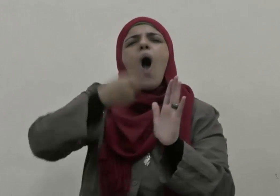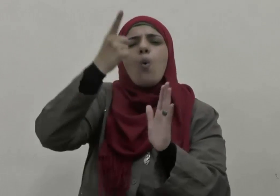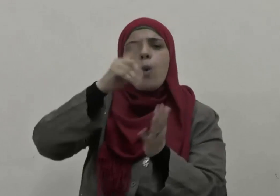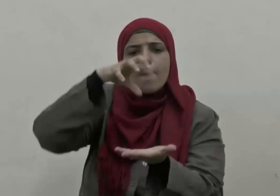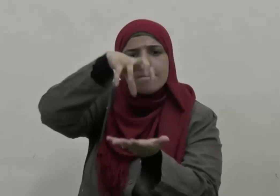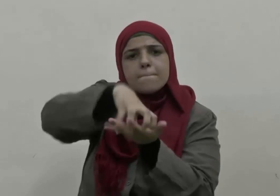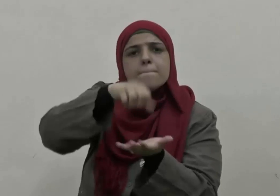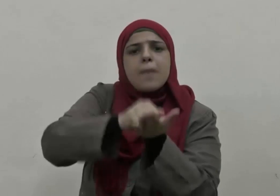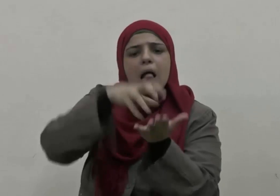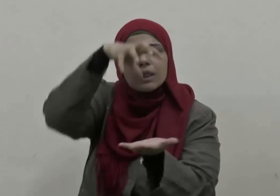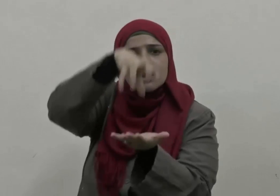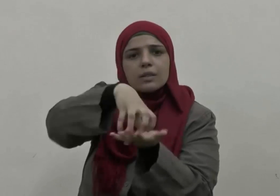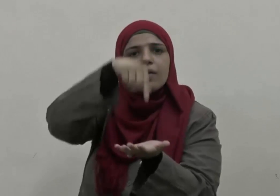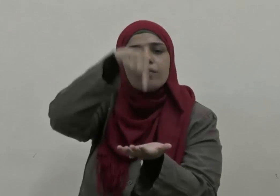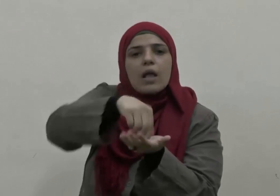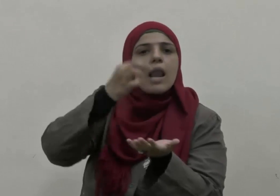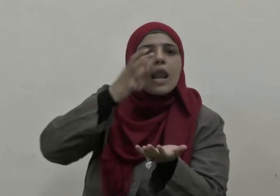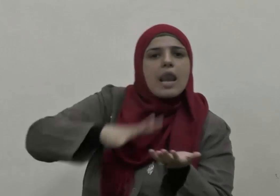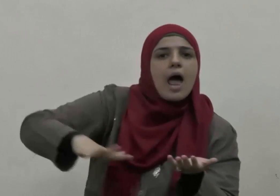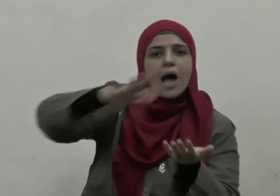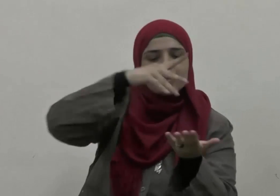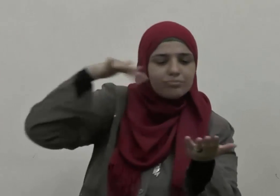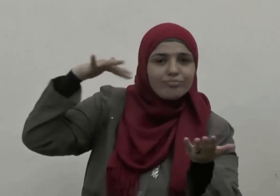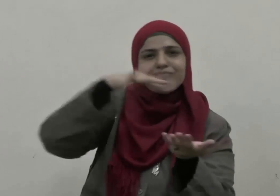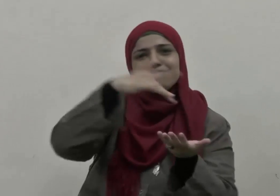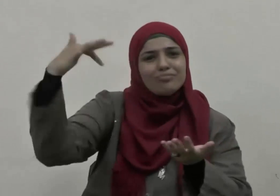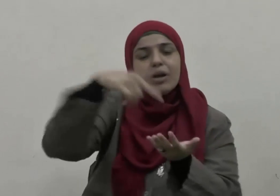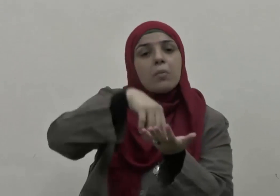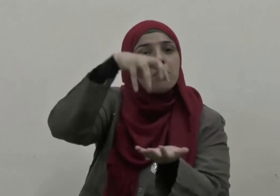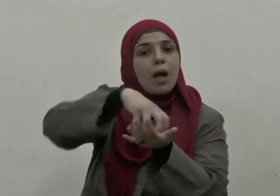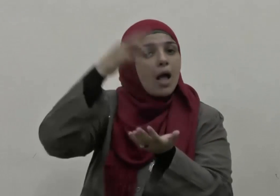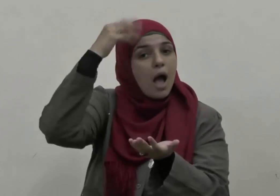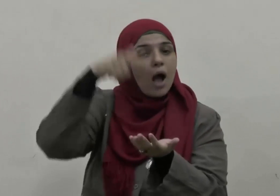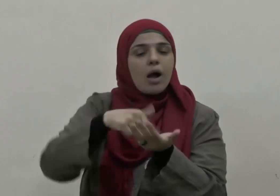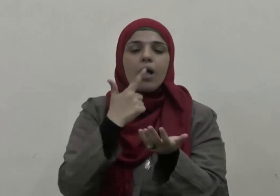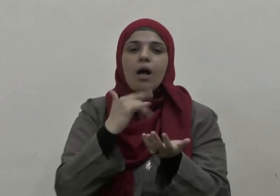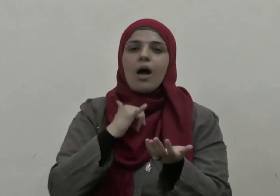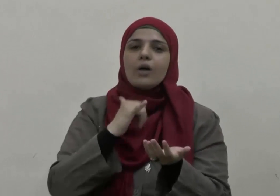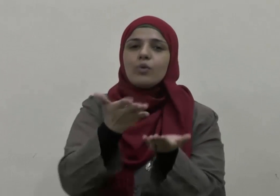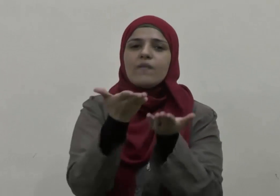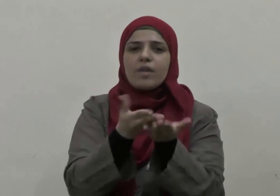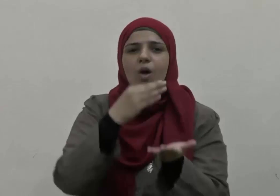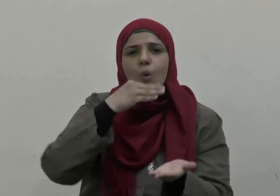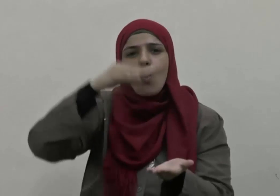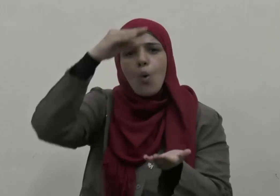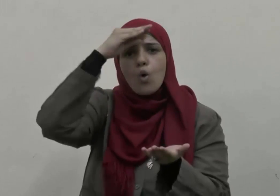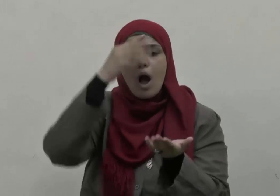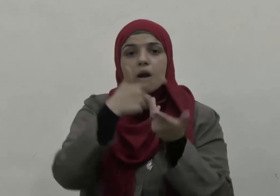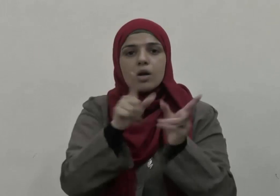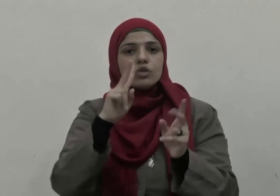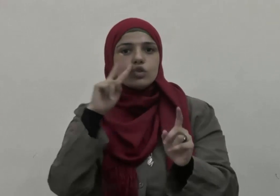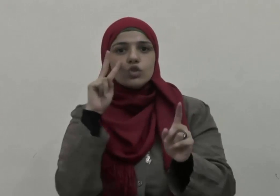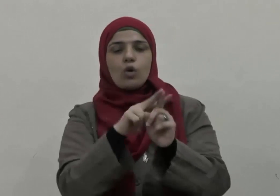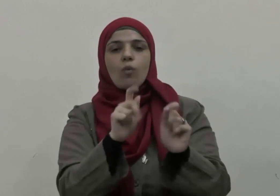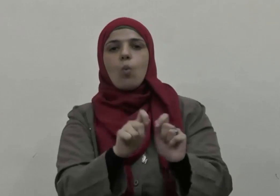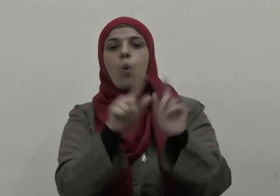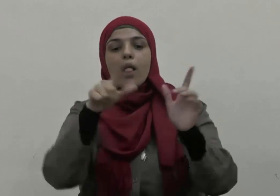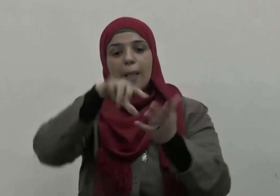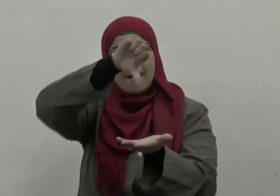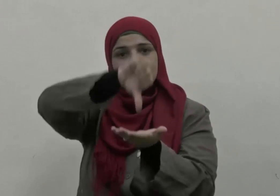بيت وضع للناس وقد خلد القرآن الكريم هذا الموقف